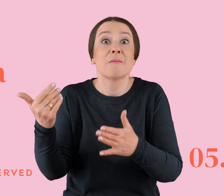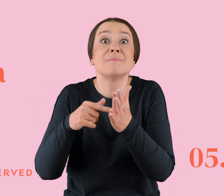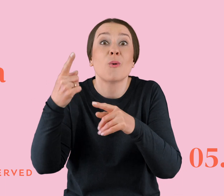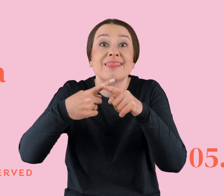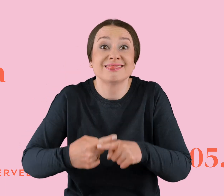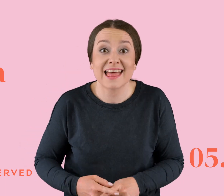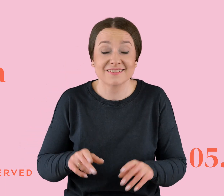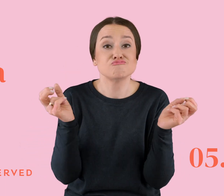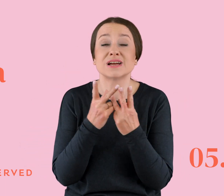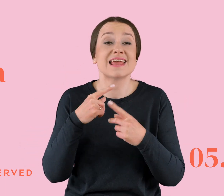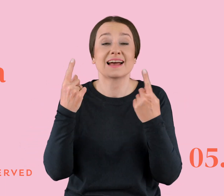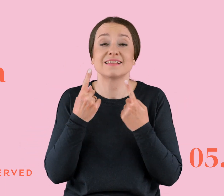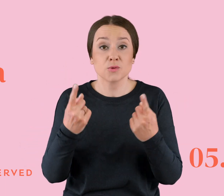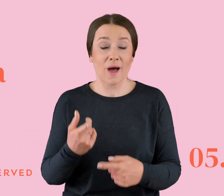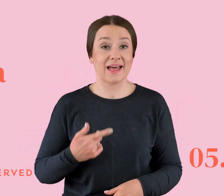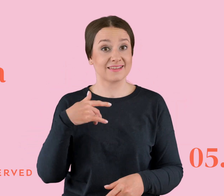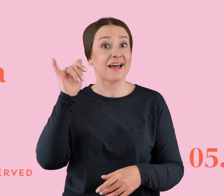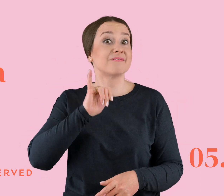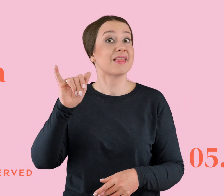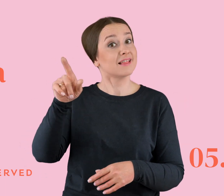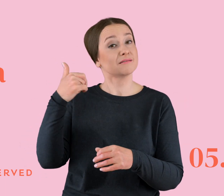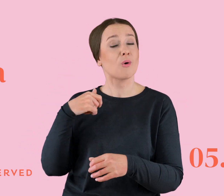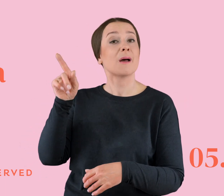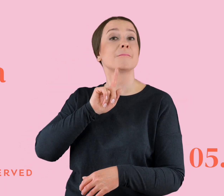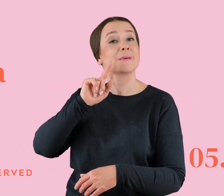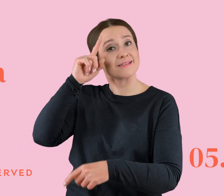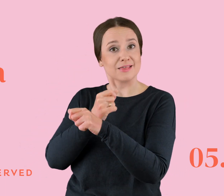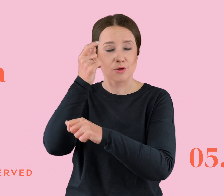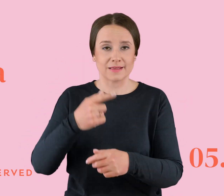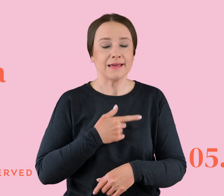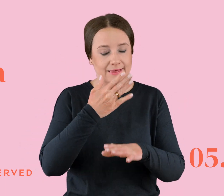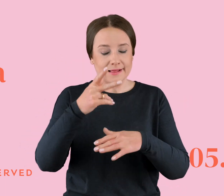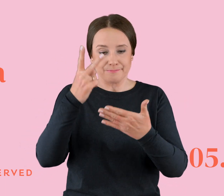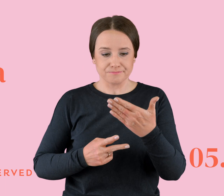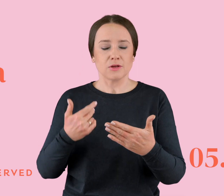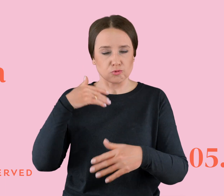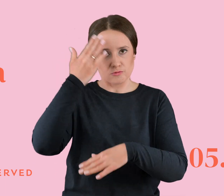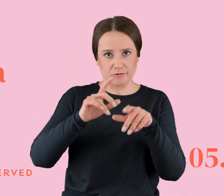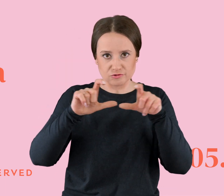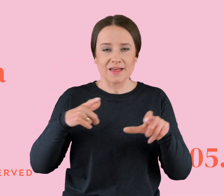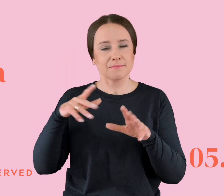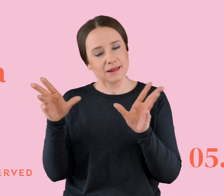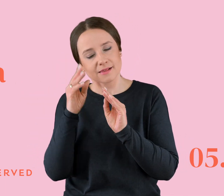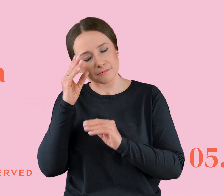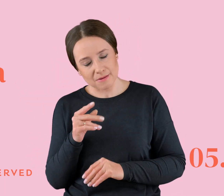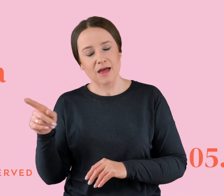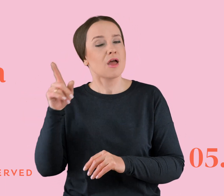Jak w przypadku tego listu naszego męskiego idiotka. No ale czytam dalej. Była już noc, więc poszliśmy spać i on się ciągle budził i